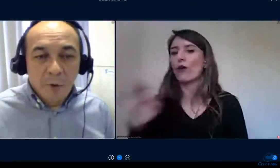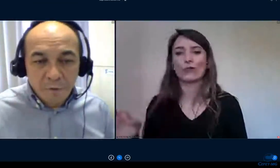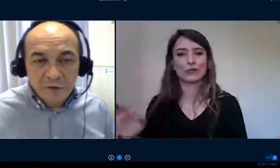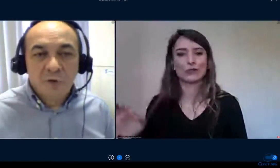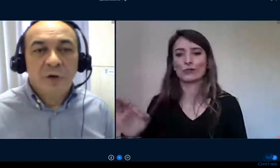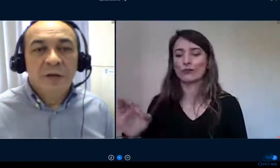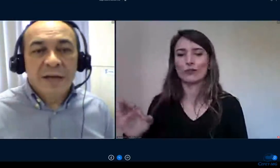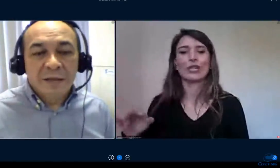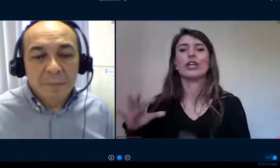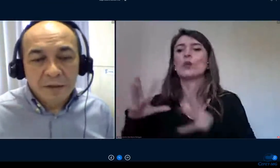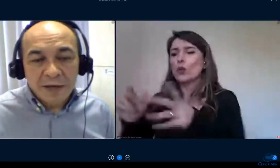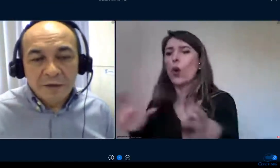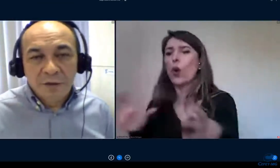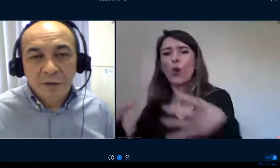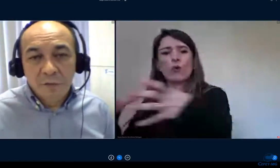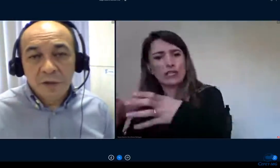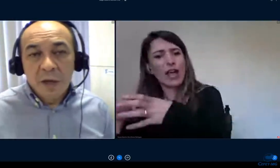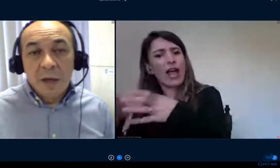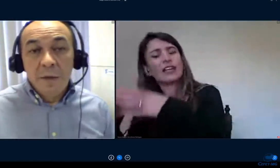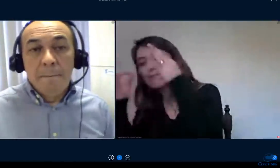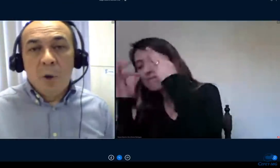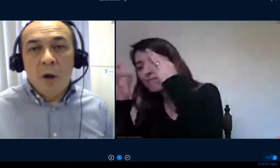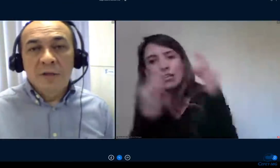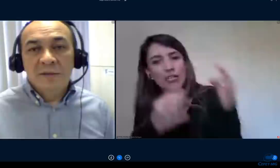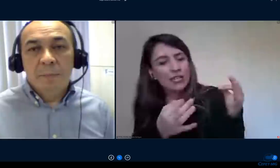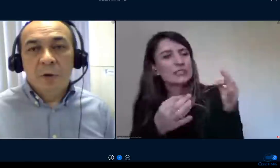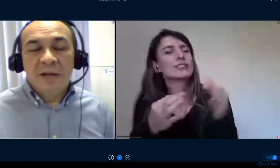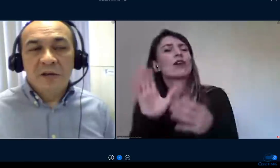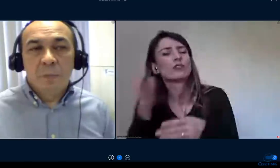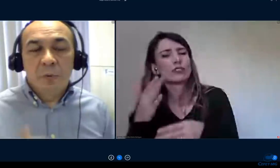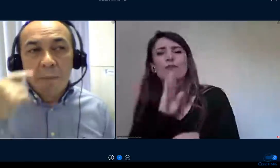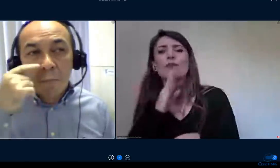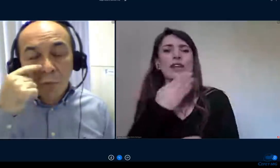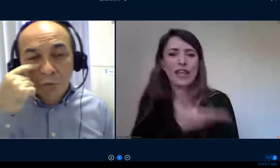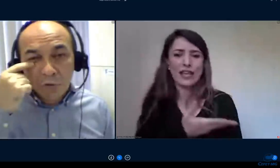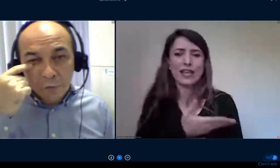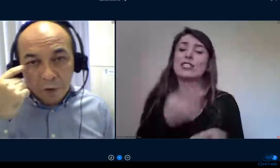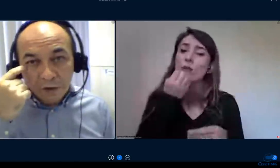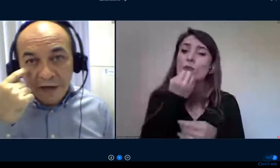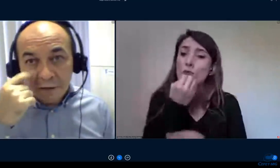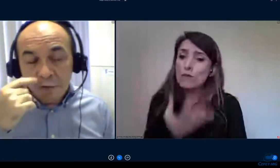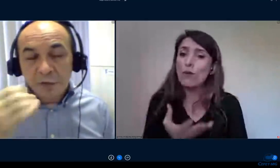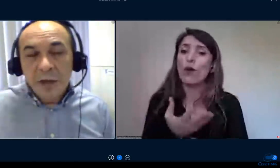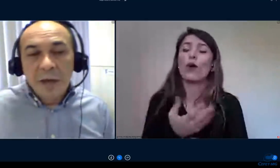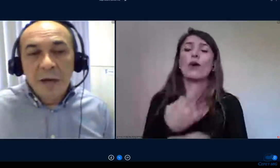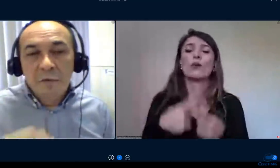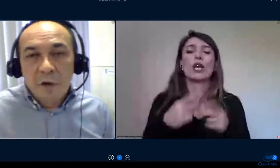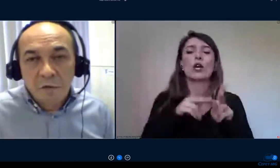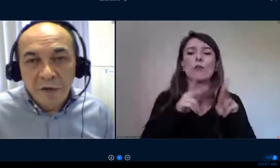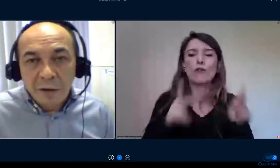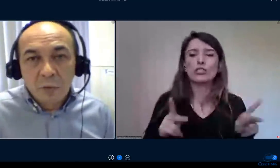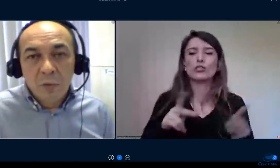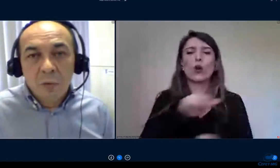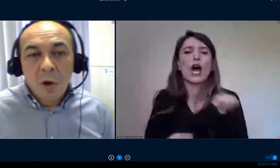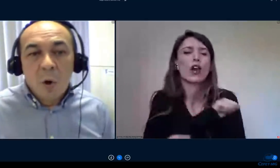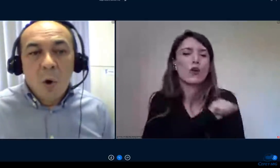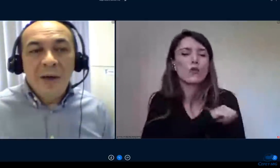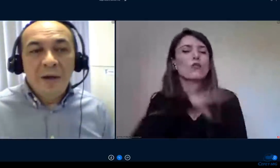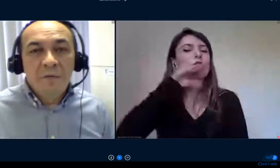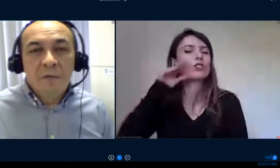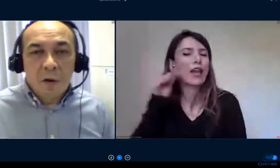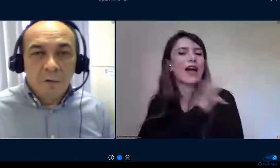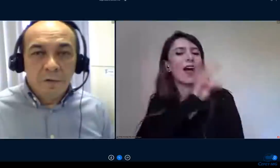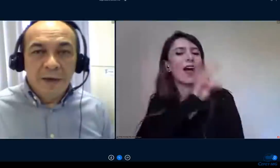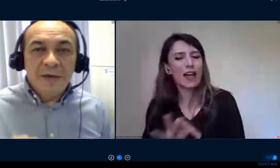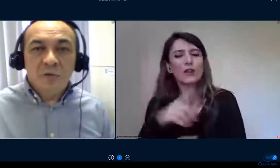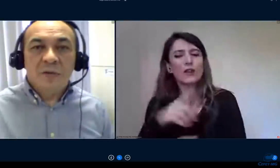professores e administrativos em prol desse processo porque muitos dos projetos ele envolve aluno ou